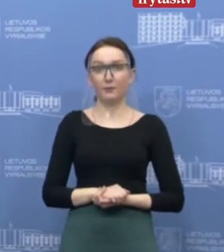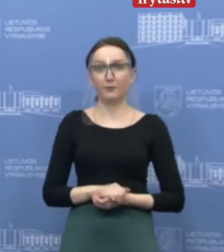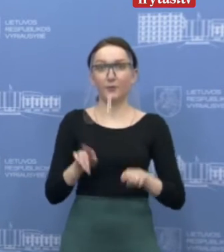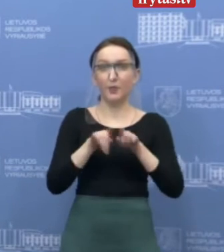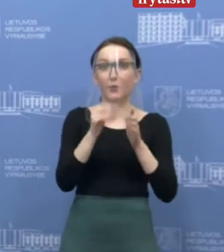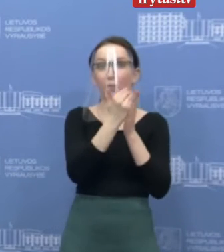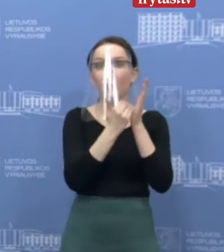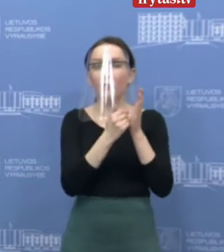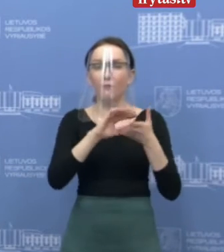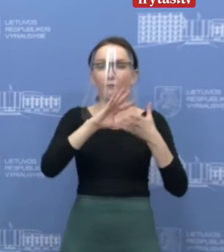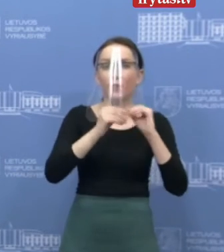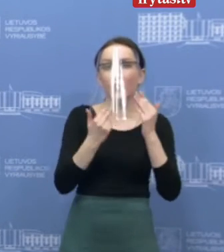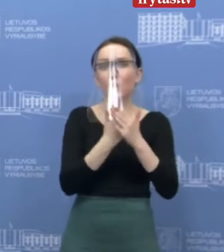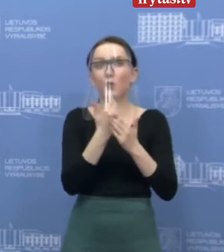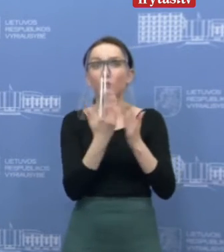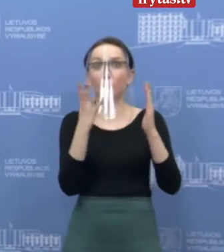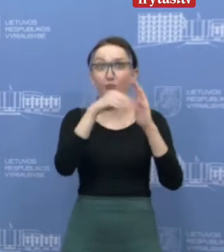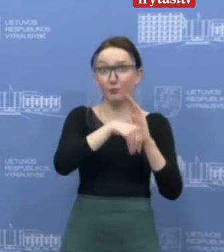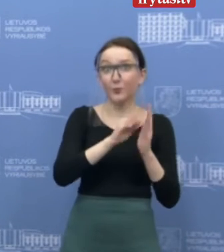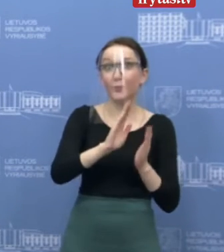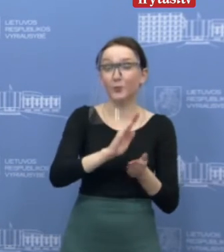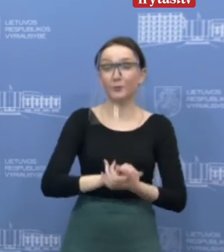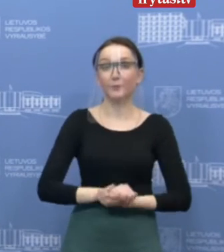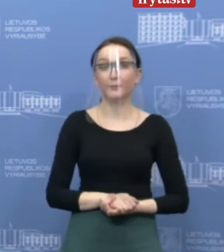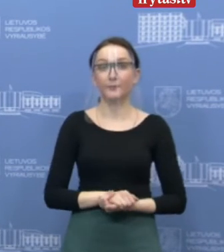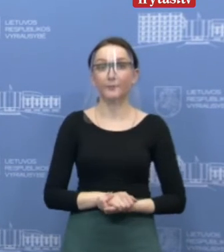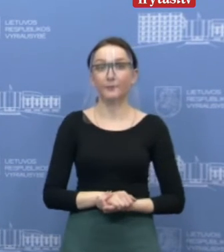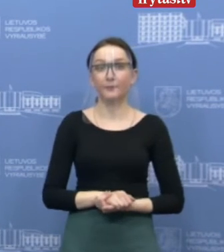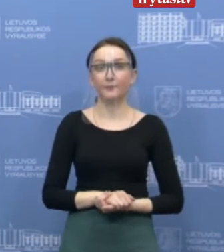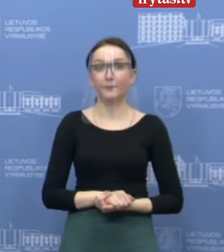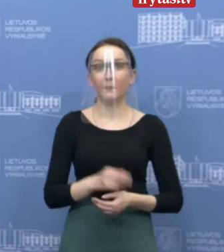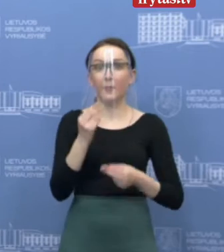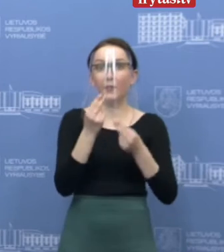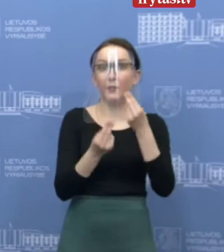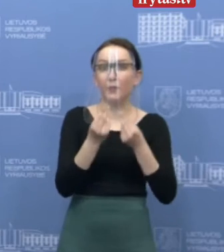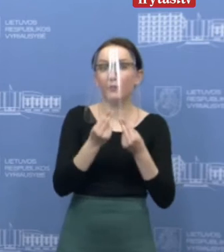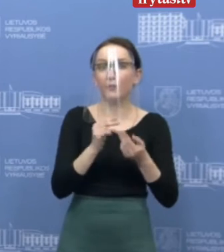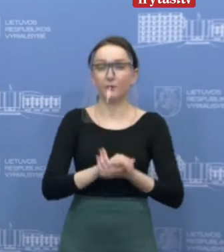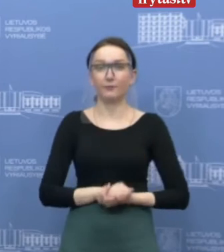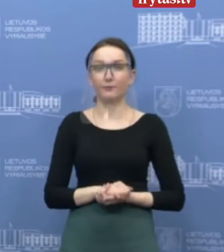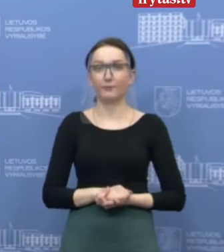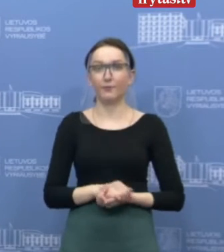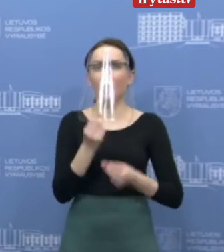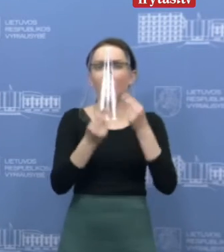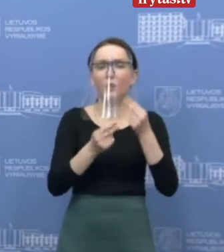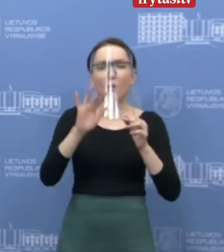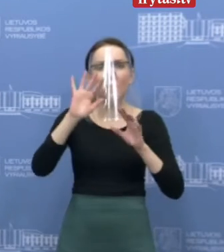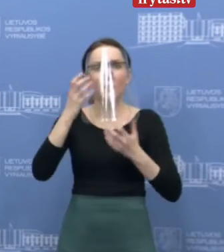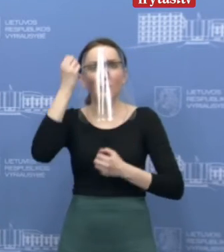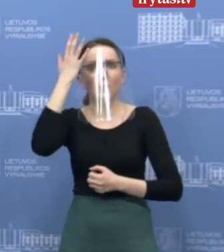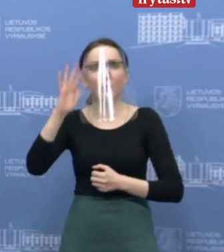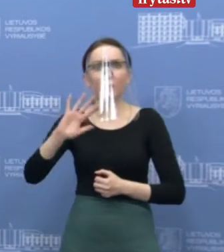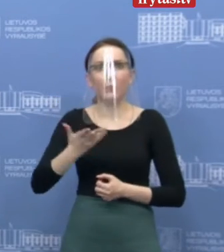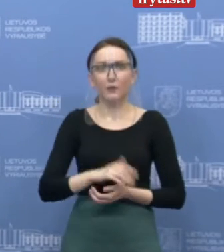Taip pat programėlė turės visas naujienas ir dar žaidimifikacija. Tai žaidimifikacijos